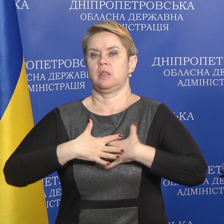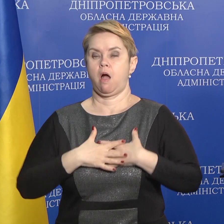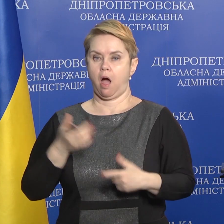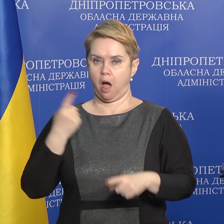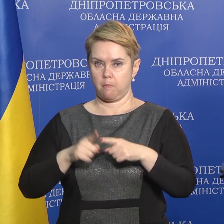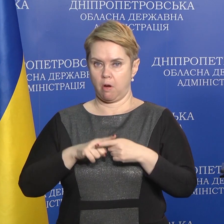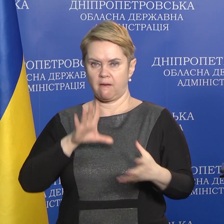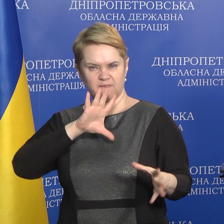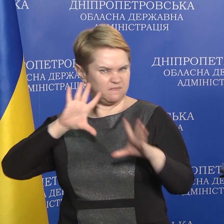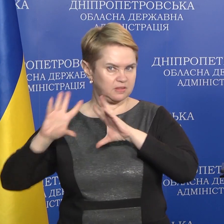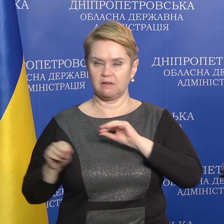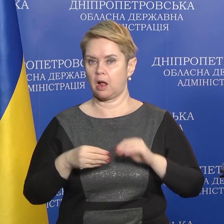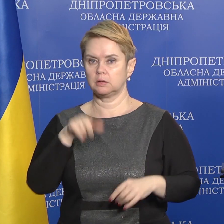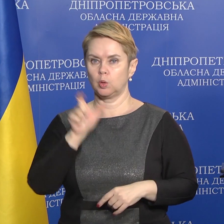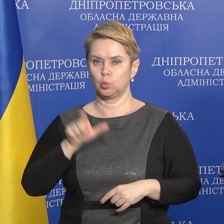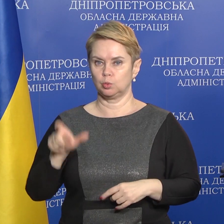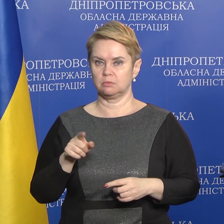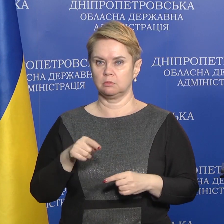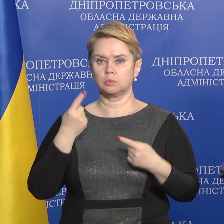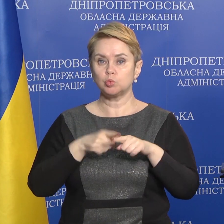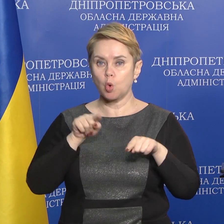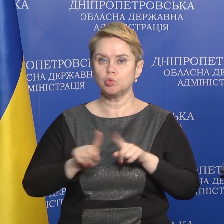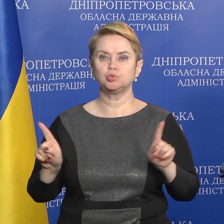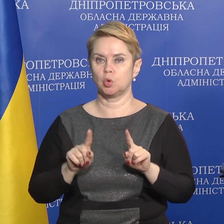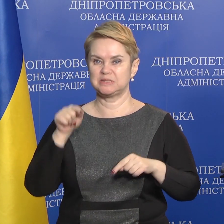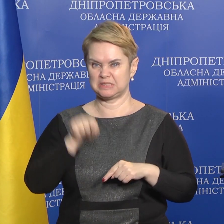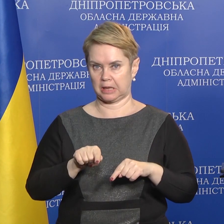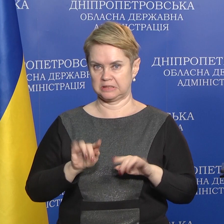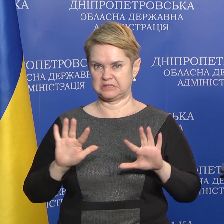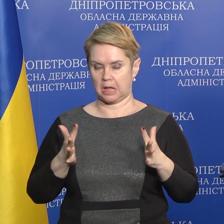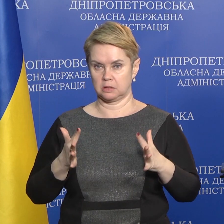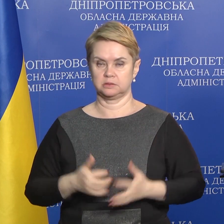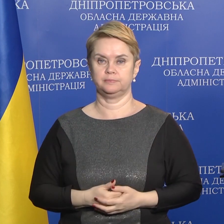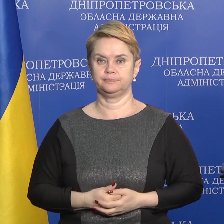або відволікати людину від того, що з нею сталося. Дякую. Дякую.